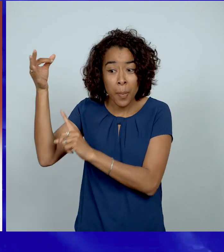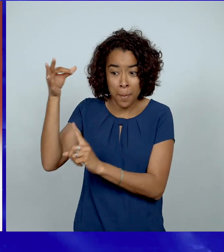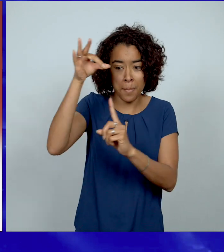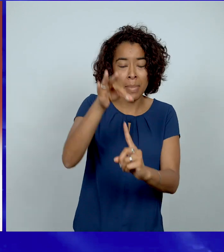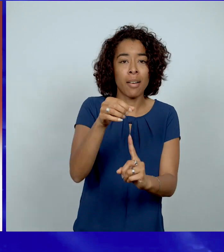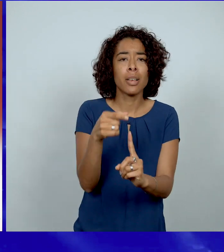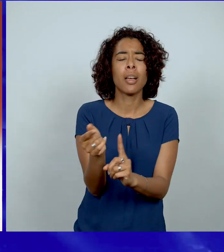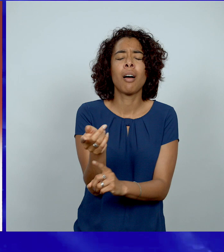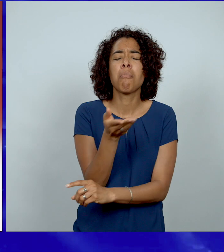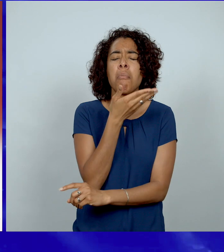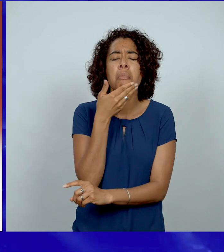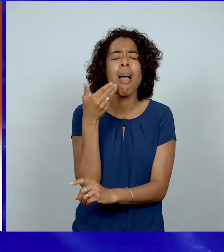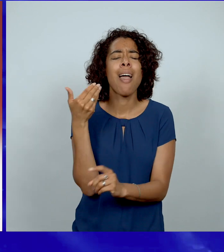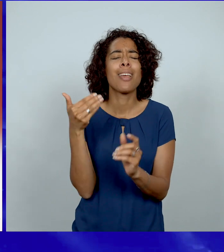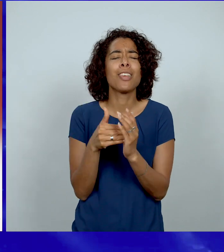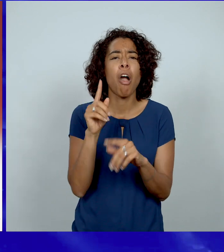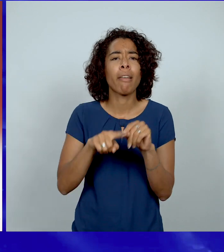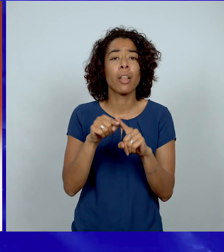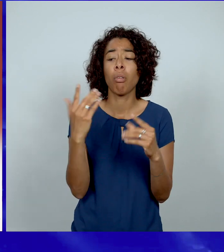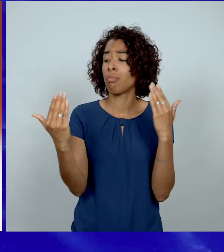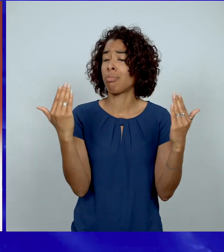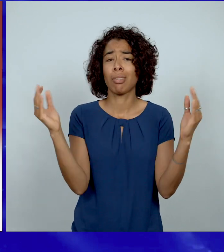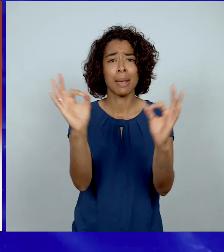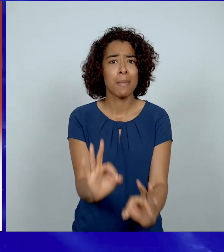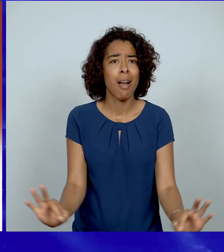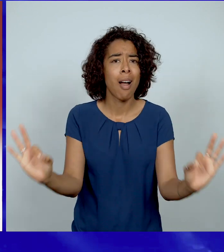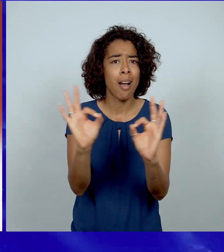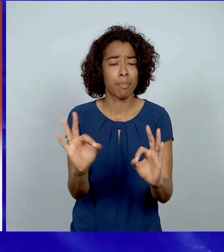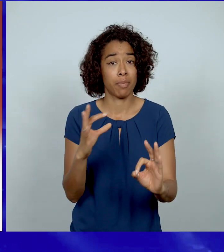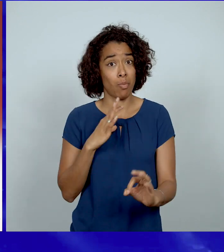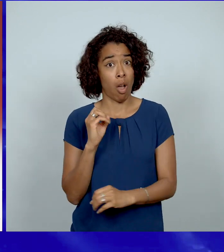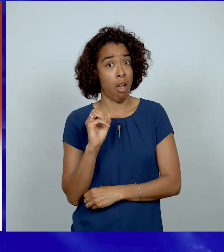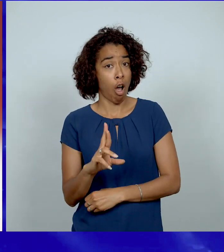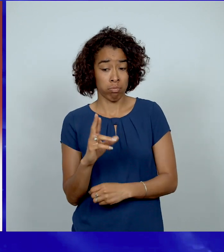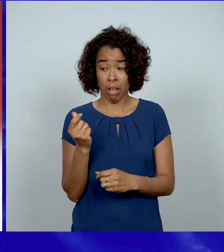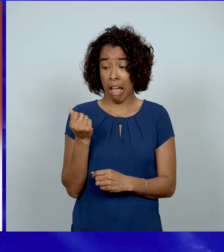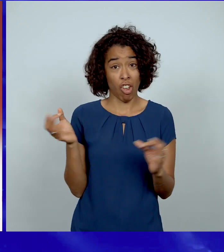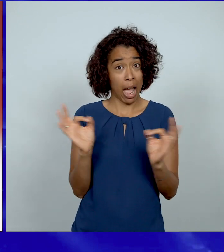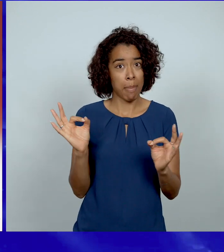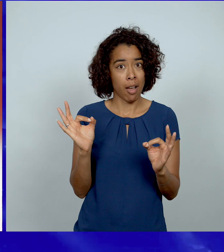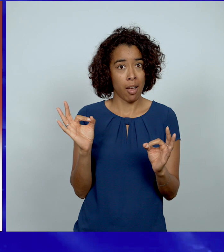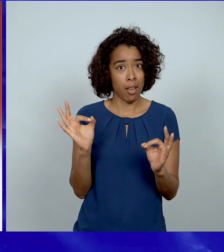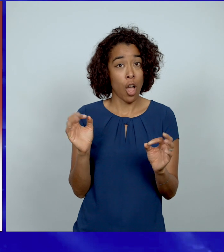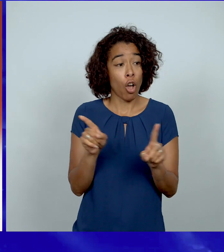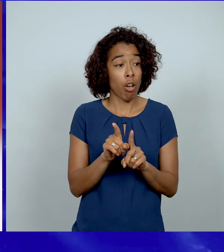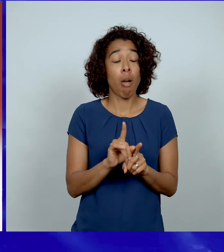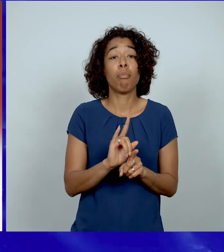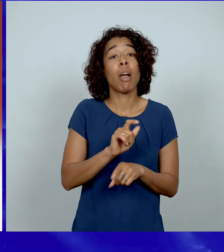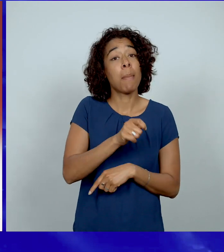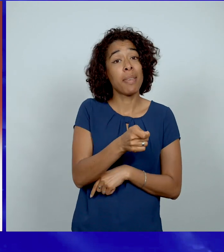il n pas un cadeau, mes amis, qui est équivalent à celui-là. Alors, je n'ai ni or ni argent, comme Pierre et Jean, mais ce que j'ai, je vous le donne. Qu'au nom